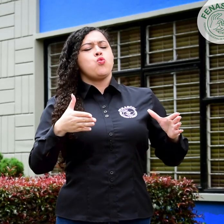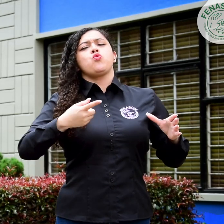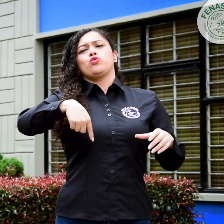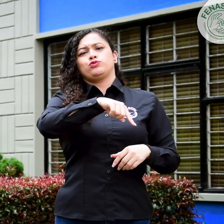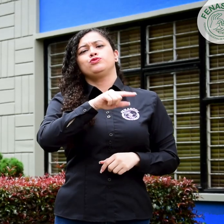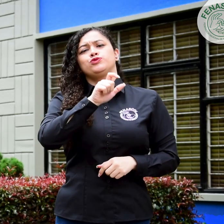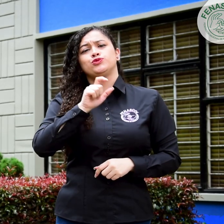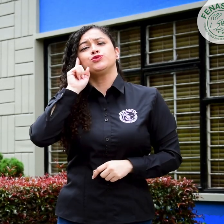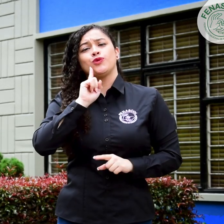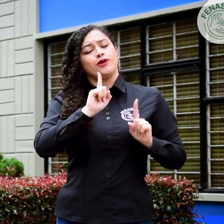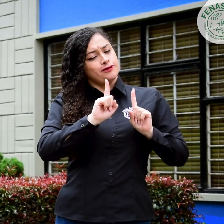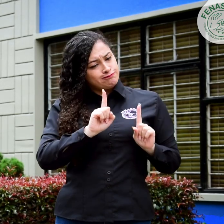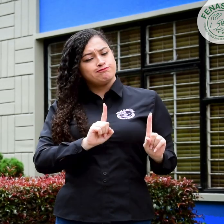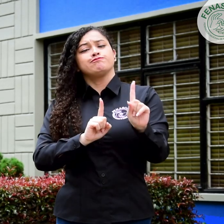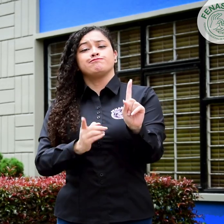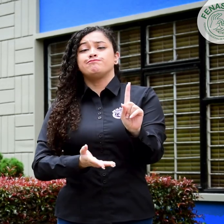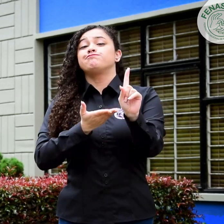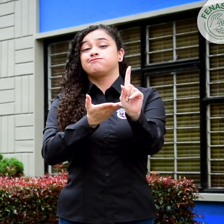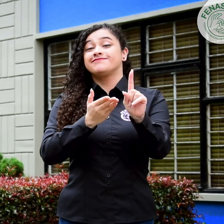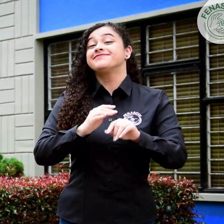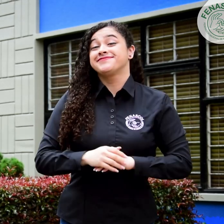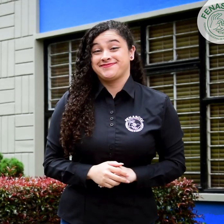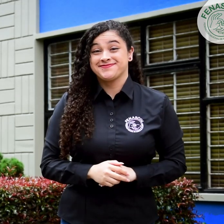país. Pero, ¿qué desarrolla?